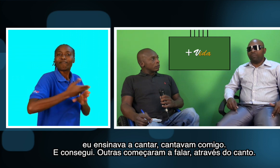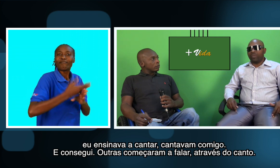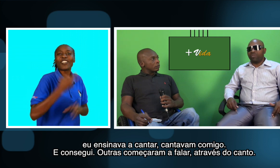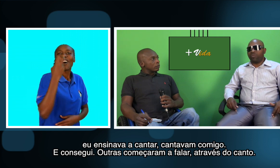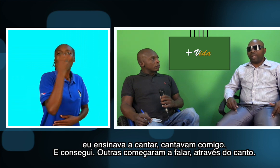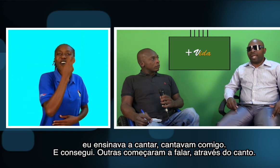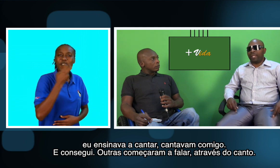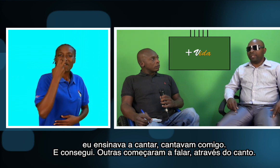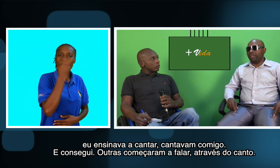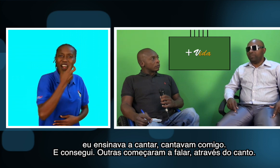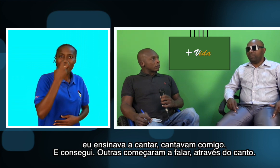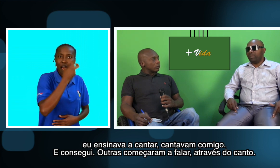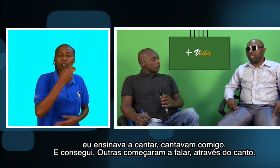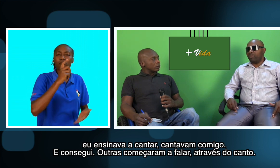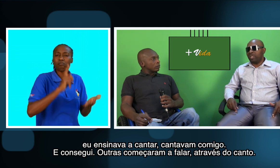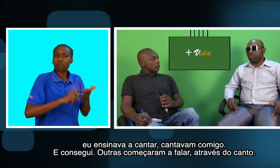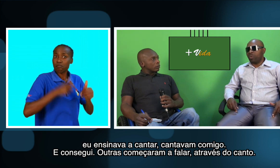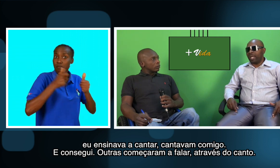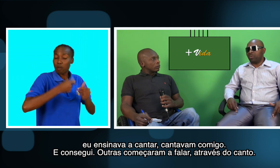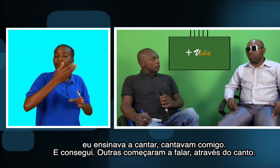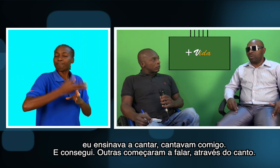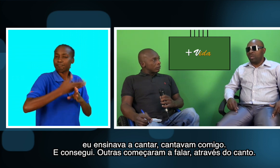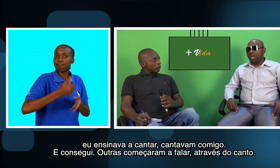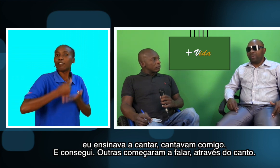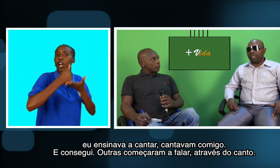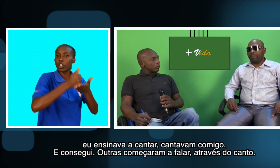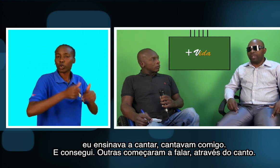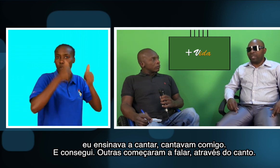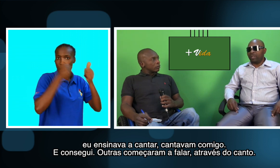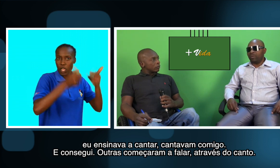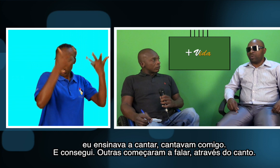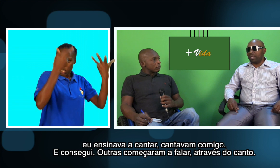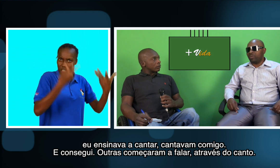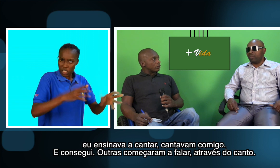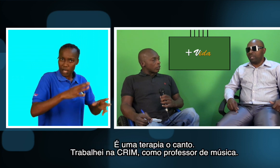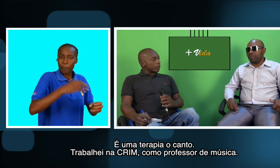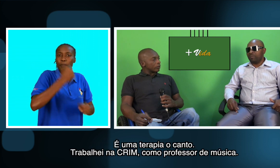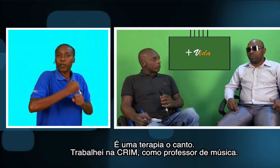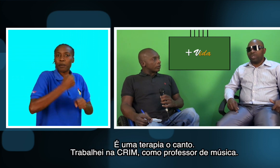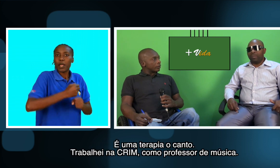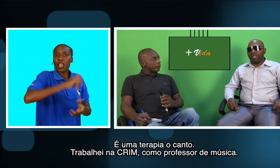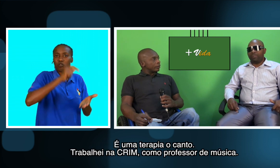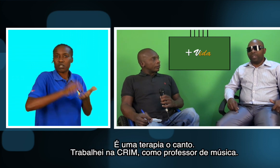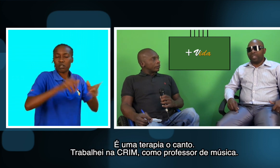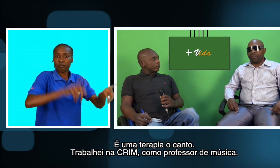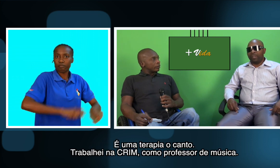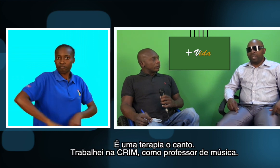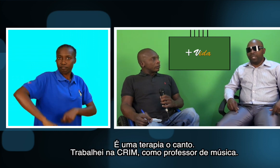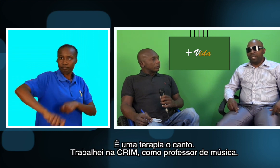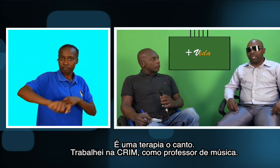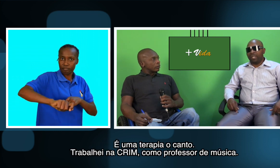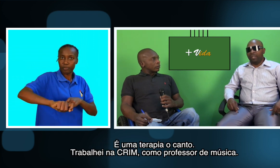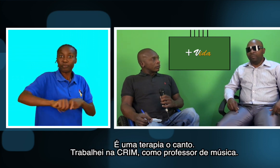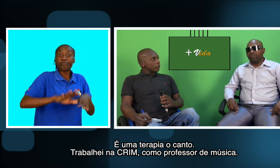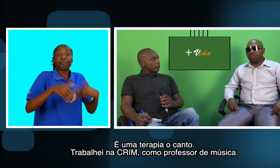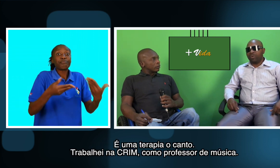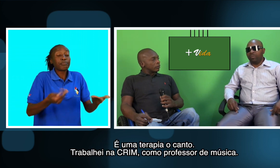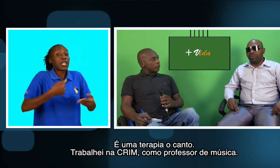falarem através do canto. É uma terapia o canto, Exato, exato. É uma terapia. Trabalhei na CRIM, como